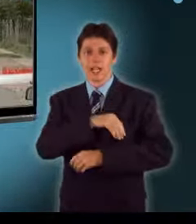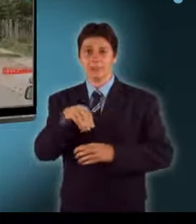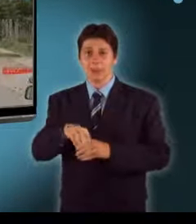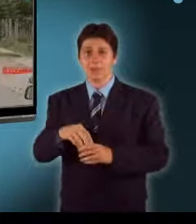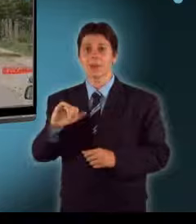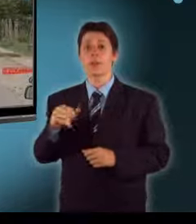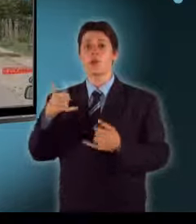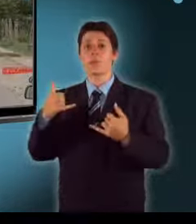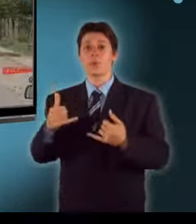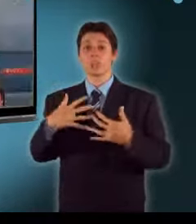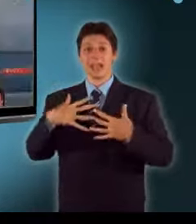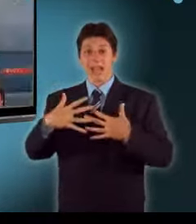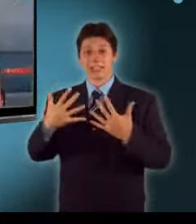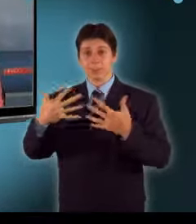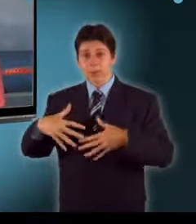rendőrök őrzik.